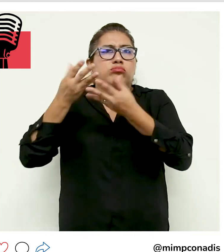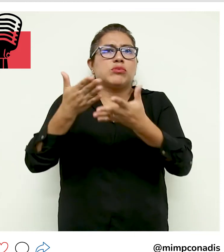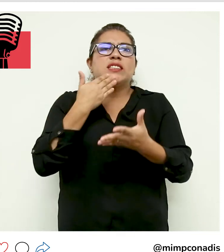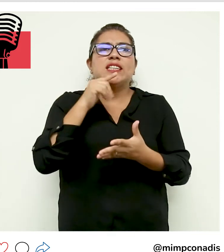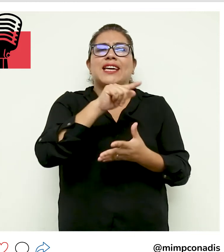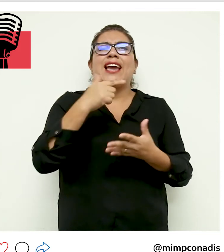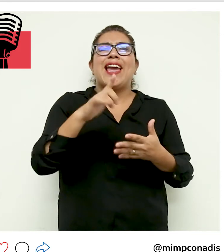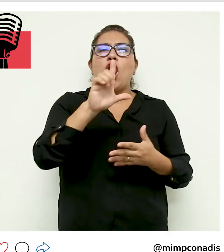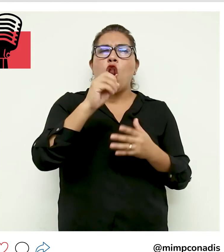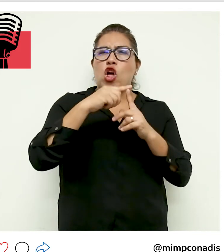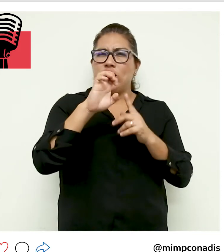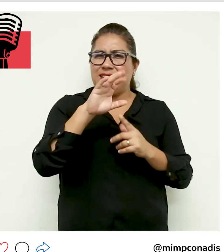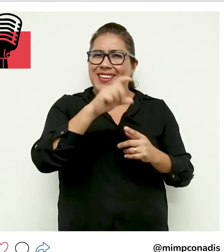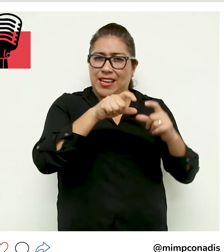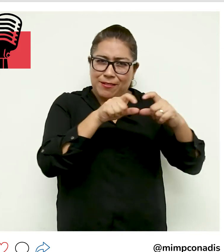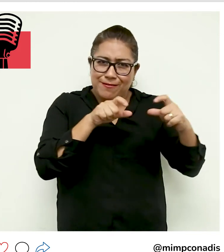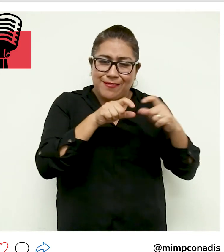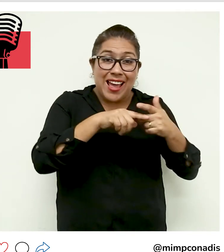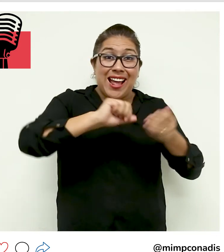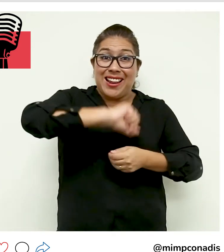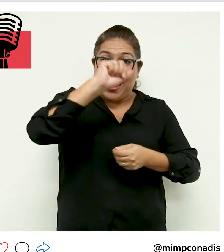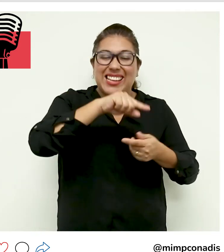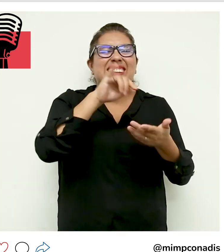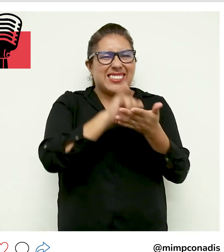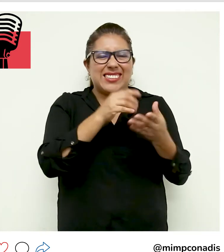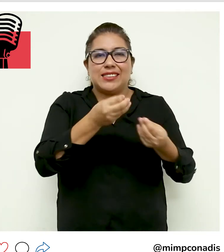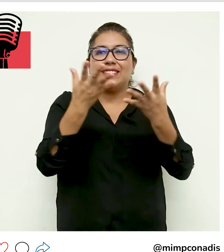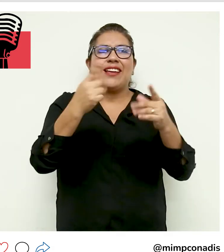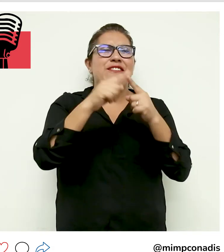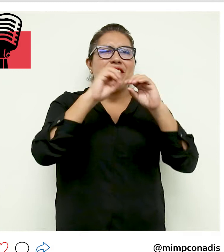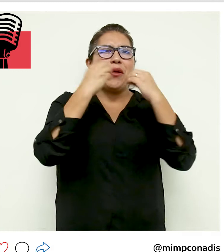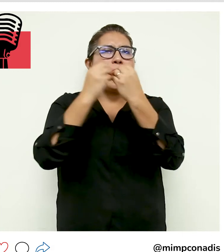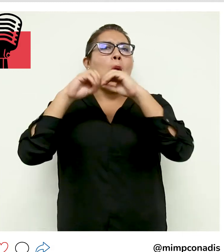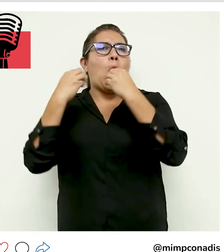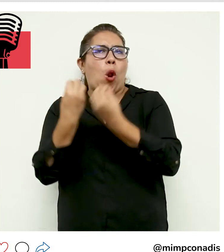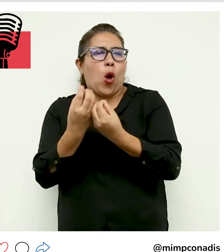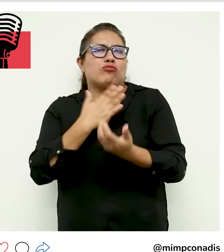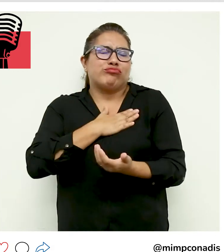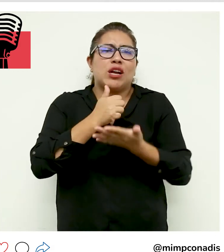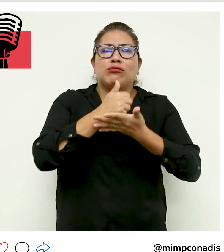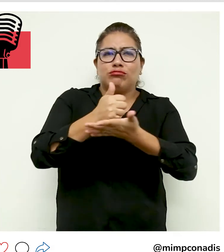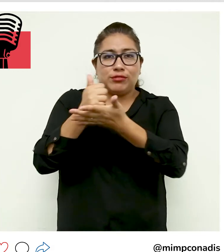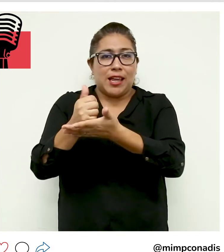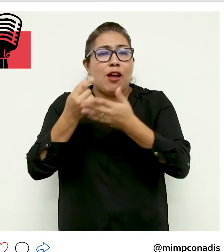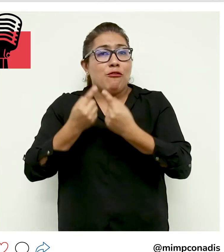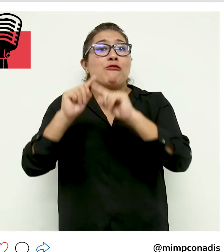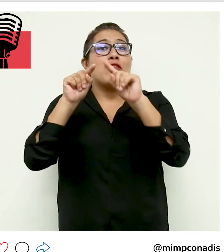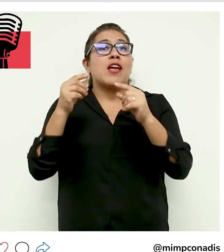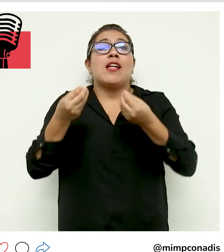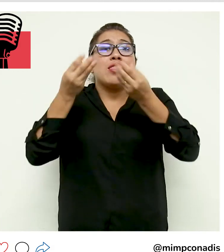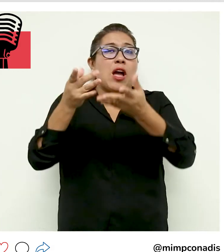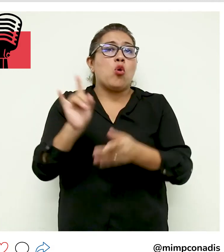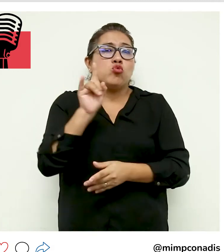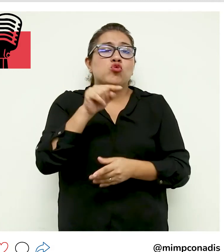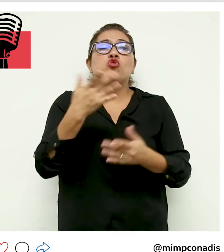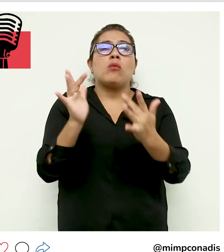por la organización de juegos de loterías y similares por parte de las sociedades de beneficencia y que posibilitará, a través